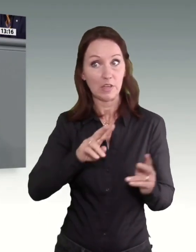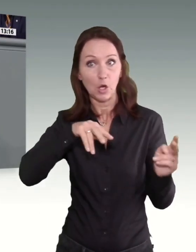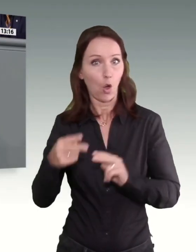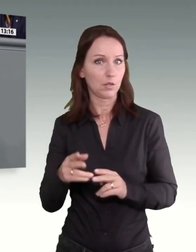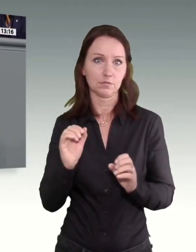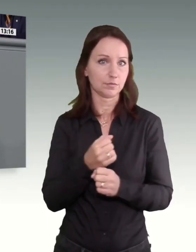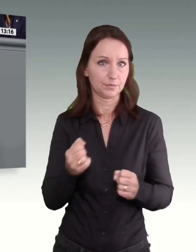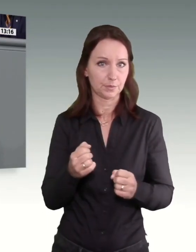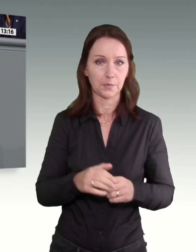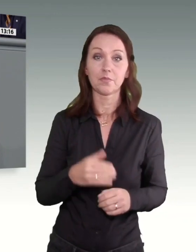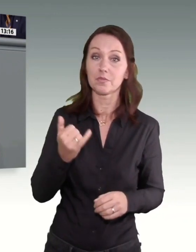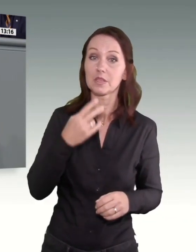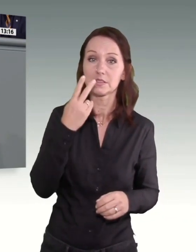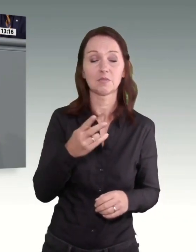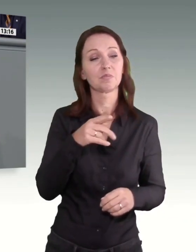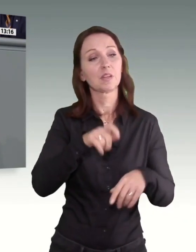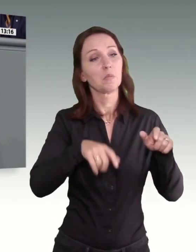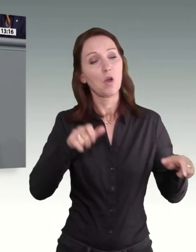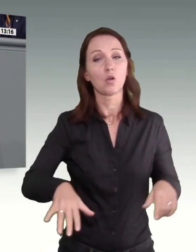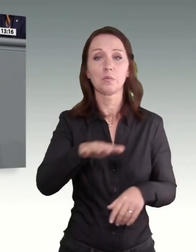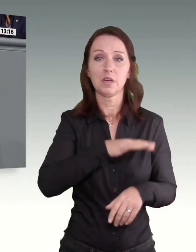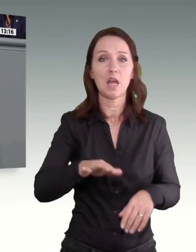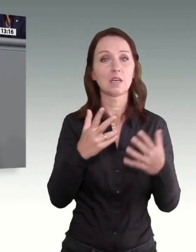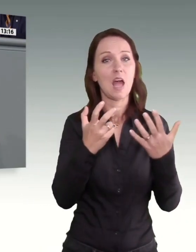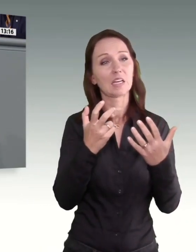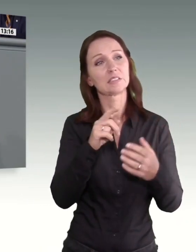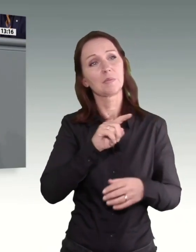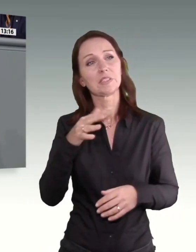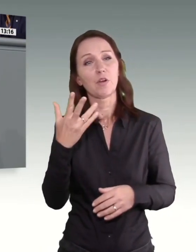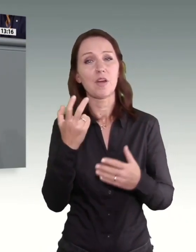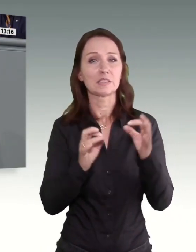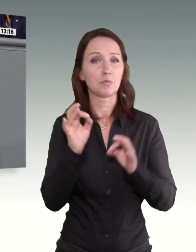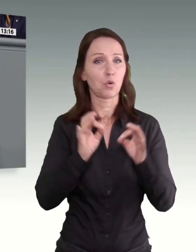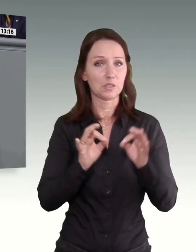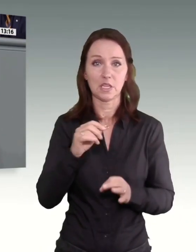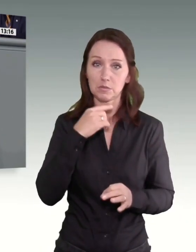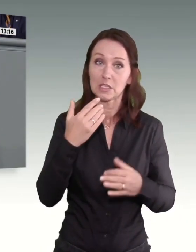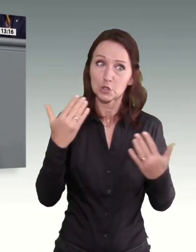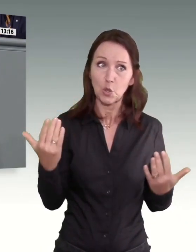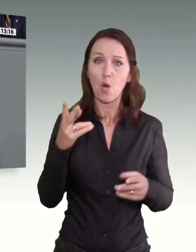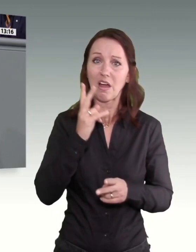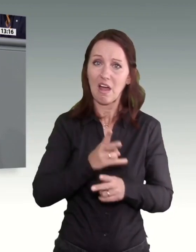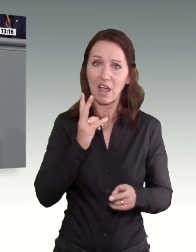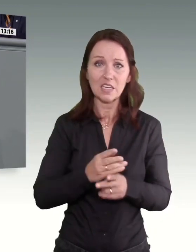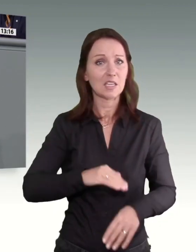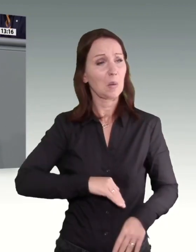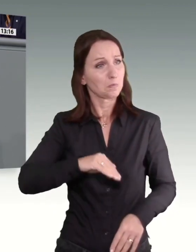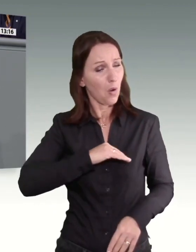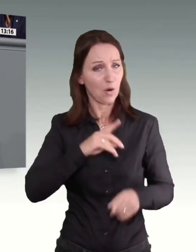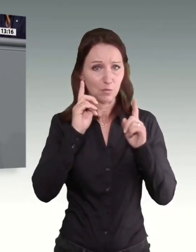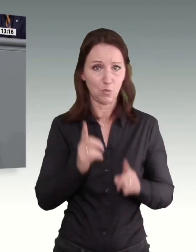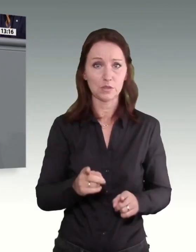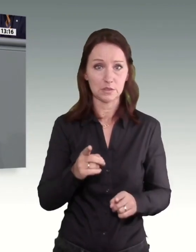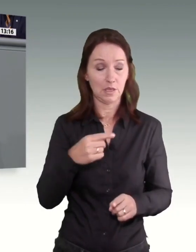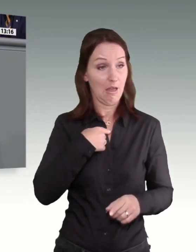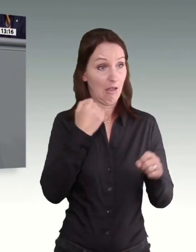80, 85 Prozent der Bevölkerung in diesem Land für zutiefst richtig und moralisch geboten halten, dass Arbeit nicht arm machen